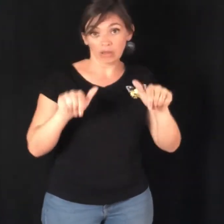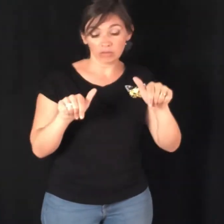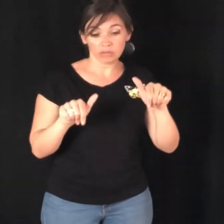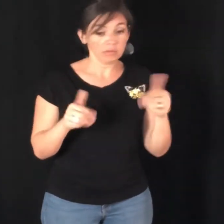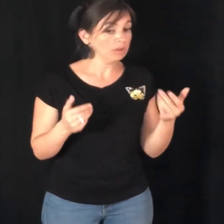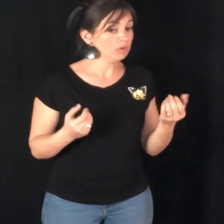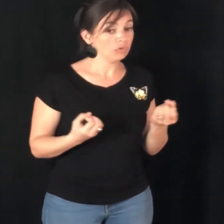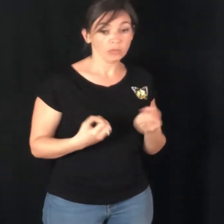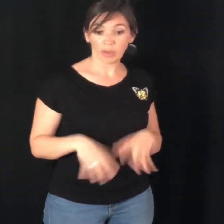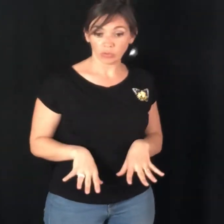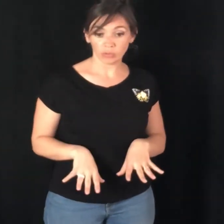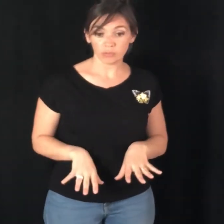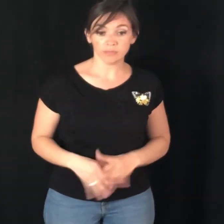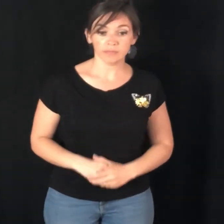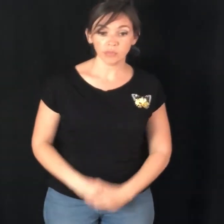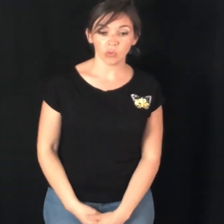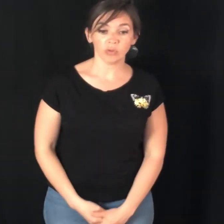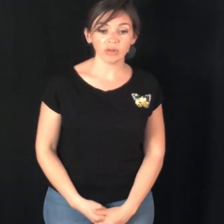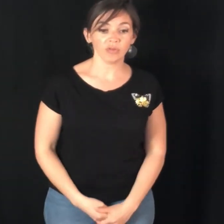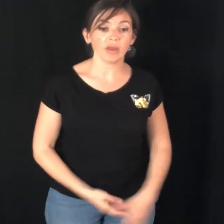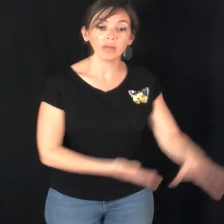là. Je suis perdue. Donc ça ferme.